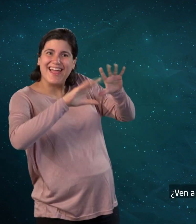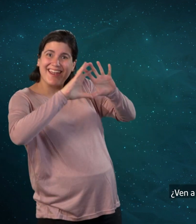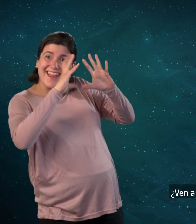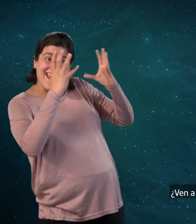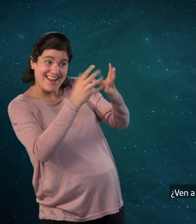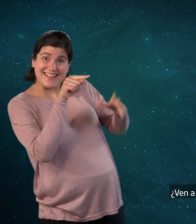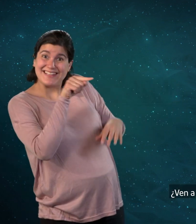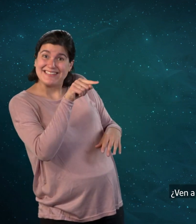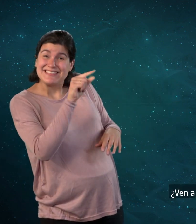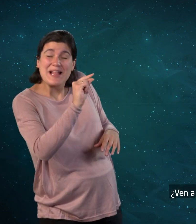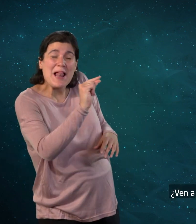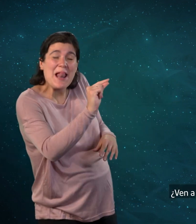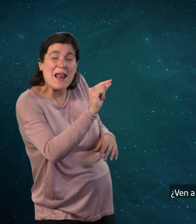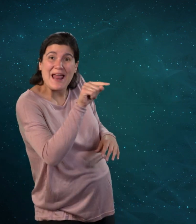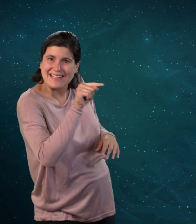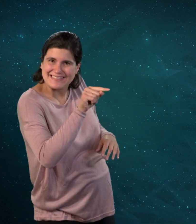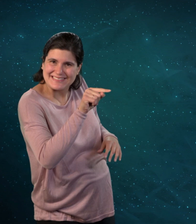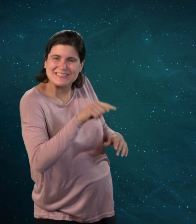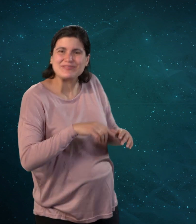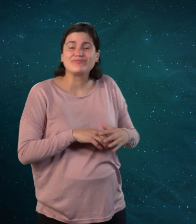a la Tierra? Está ahí.